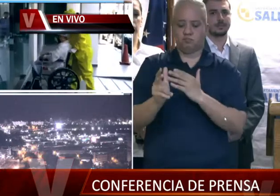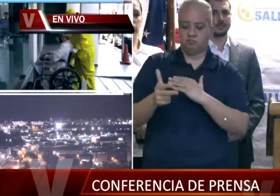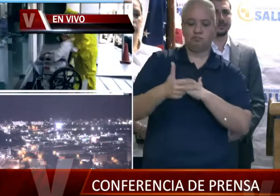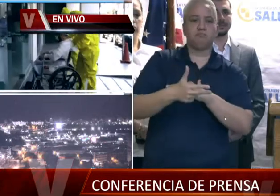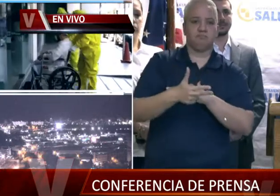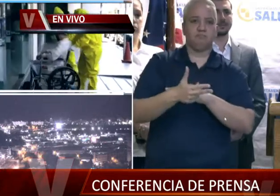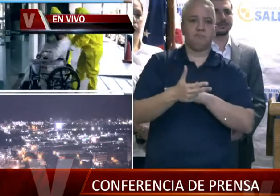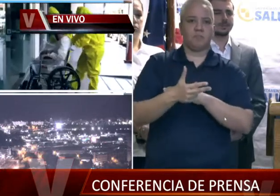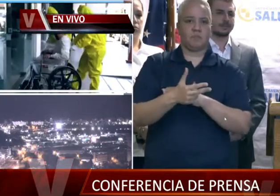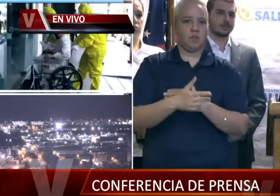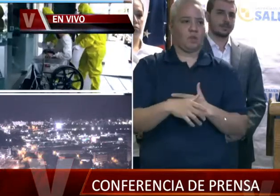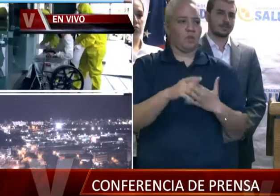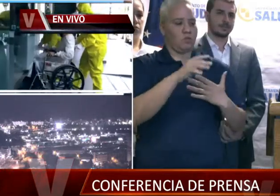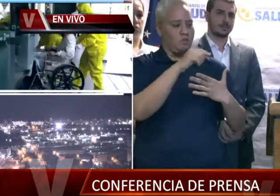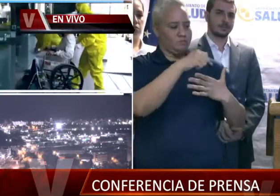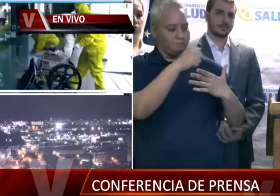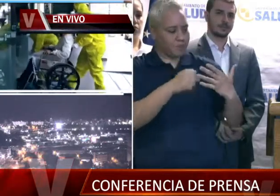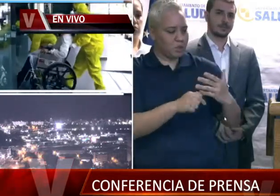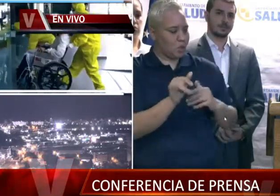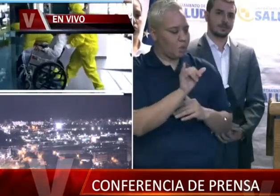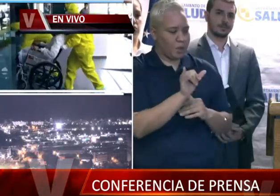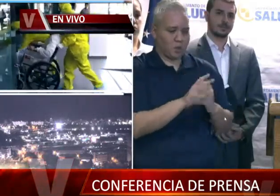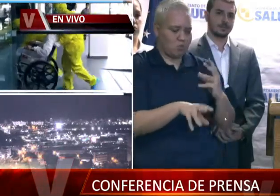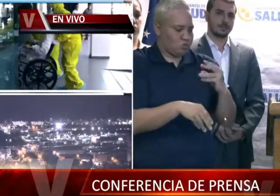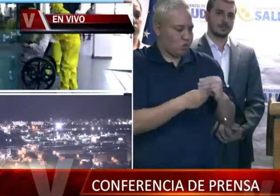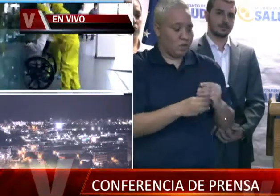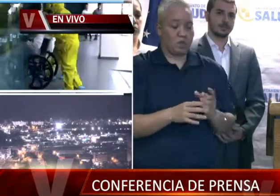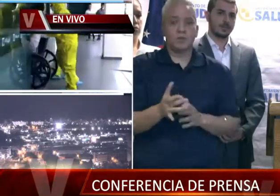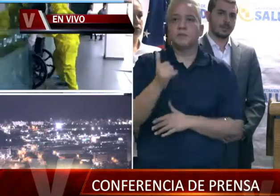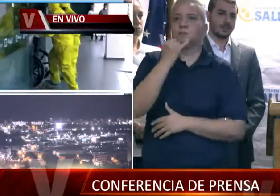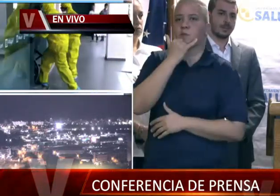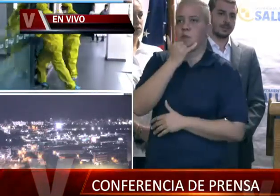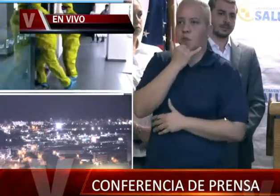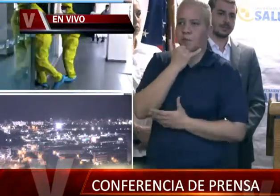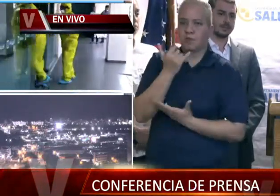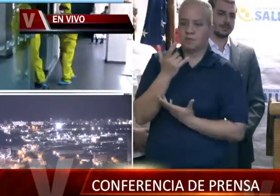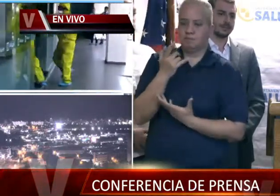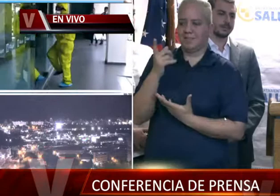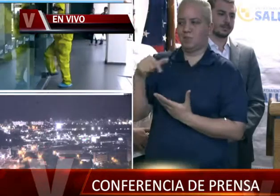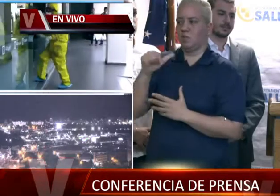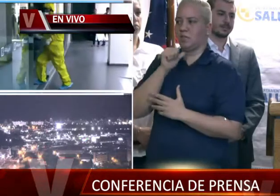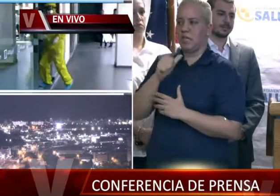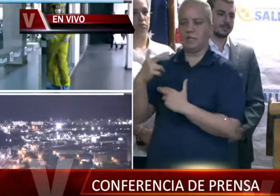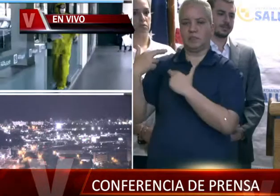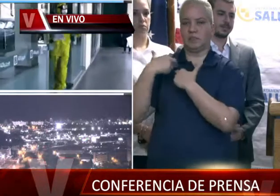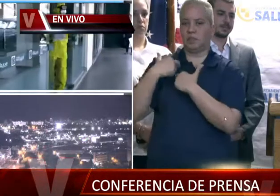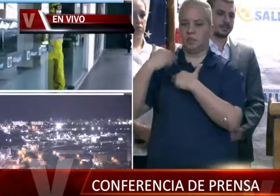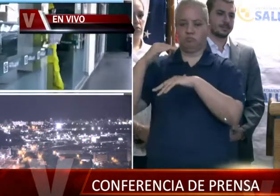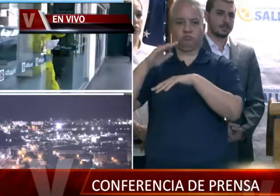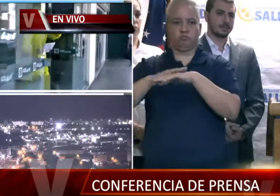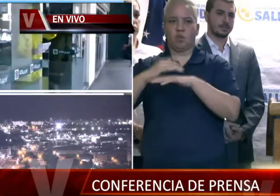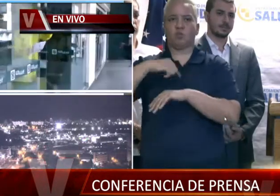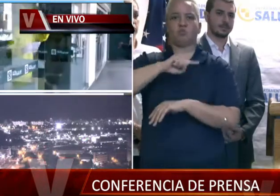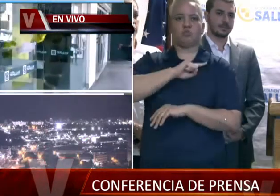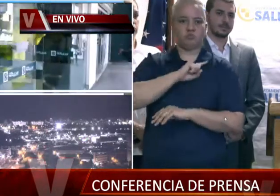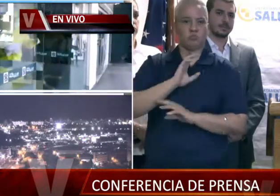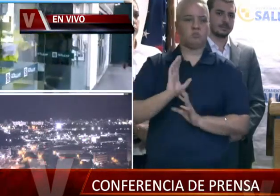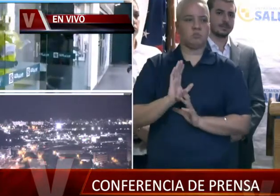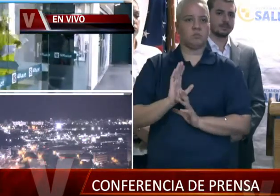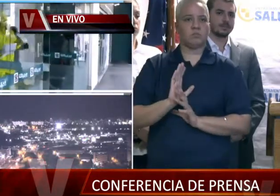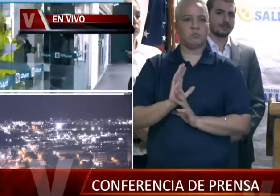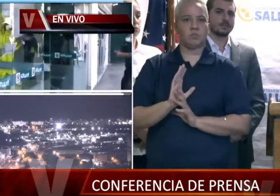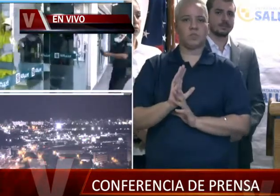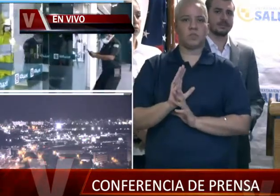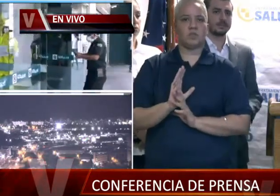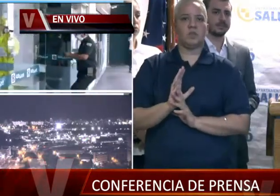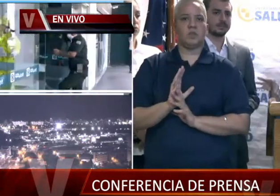Los factores son los mismos. O sea, que realmente no se añaden... No, no, lo que pasa es que ellos no tienen obligación de notificarnos a nosotros. Como